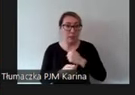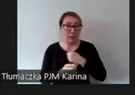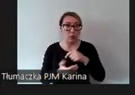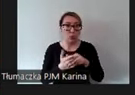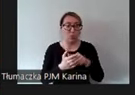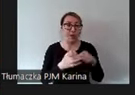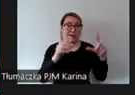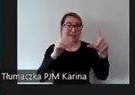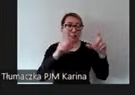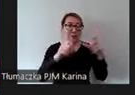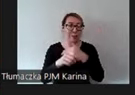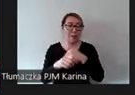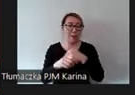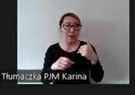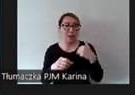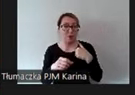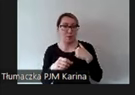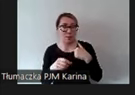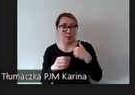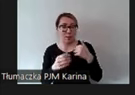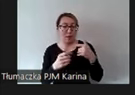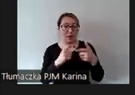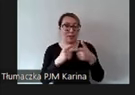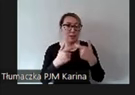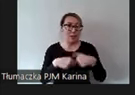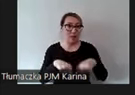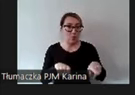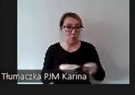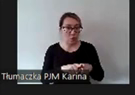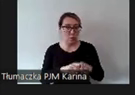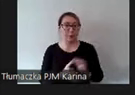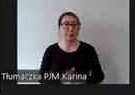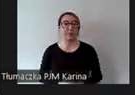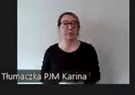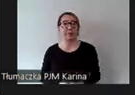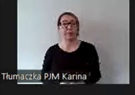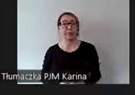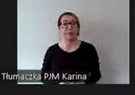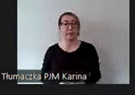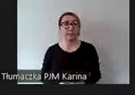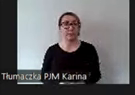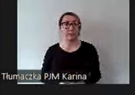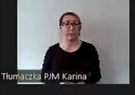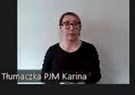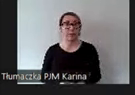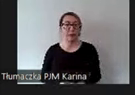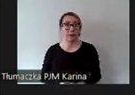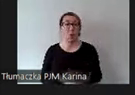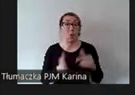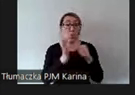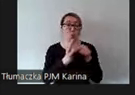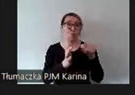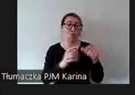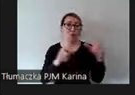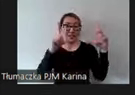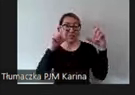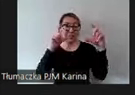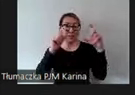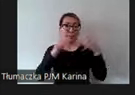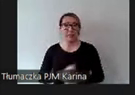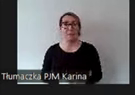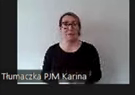części znacznej mojego zespołu. To przewińmy. jest właśnie to zdjęcie,